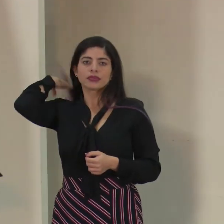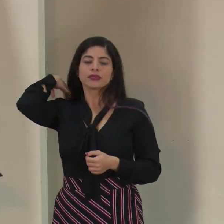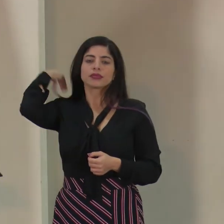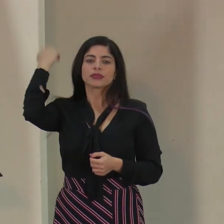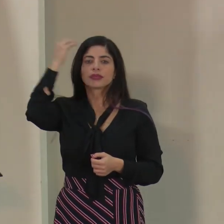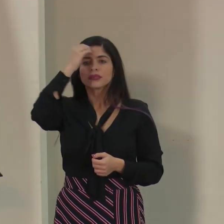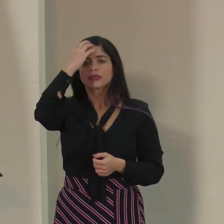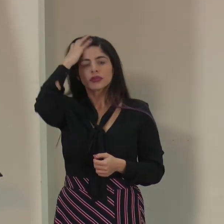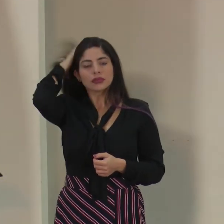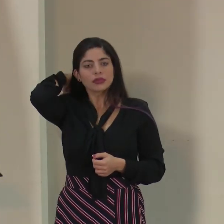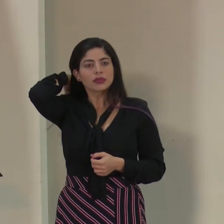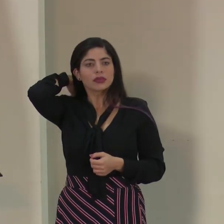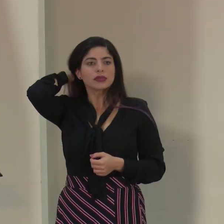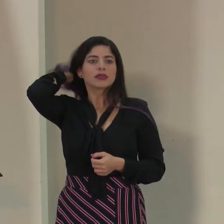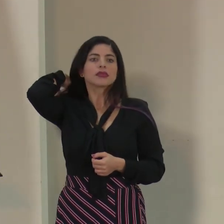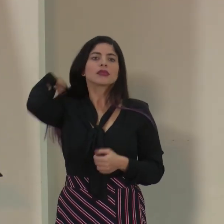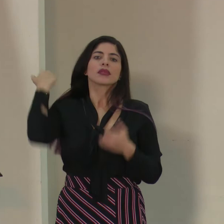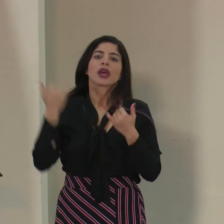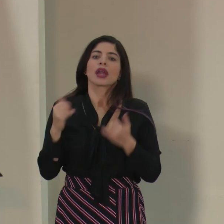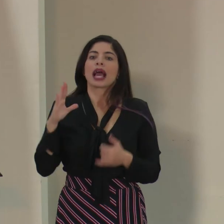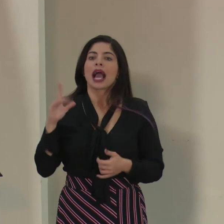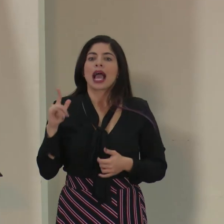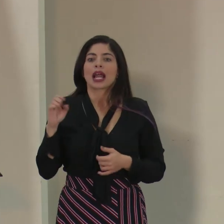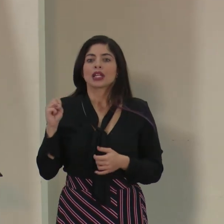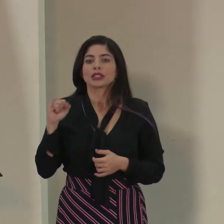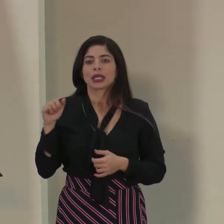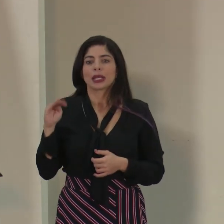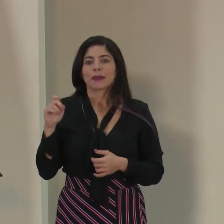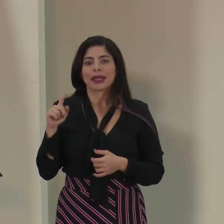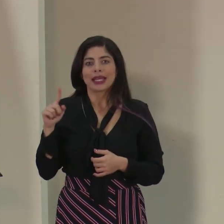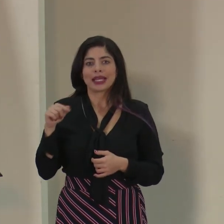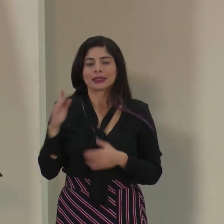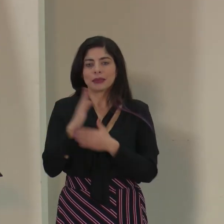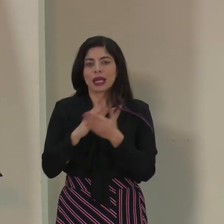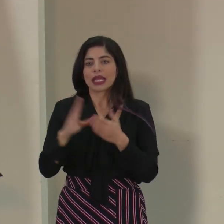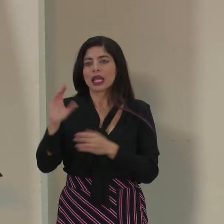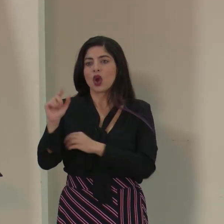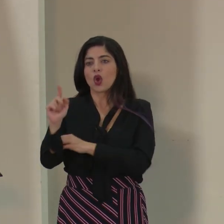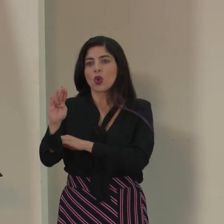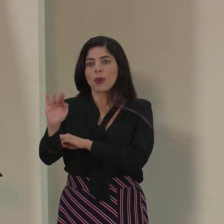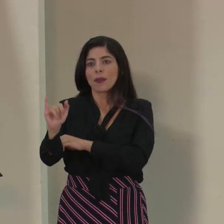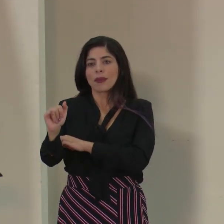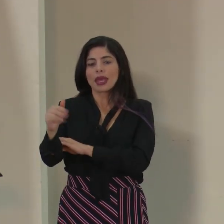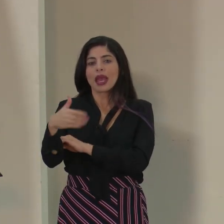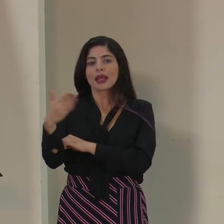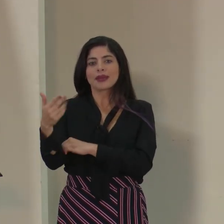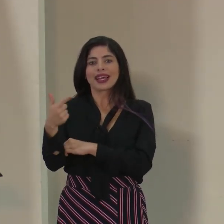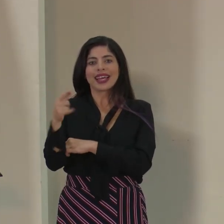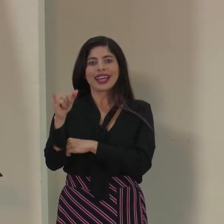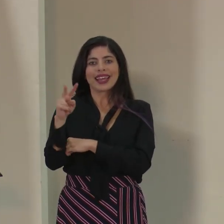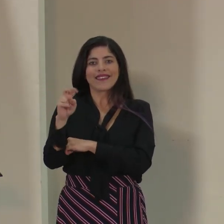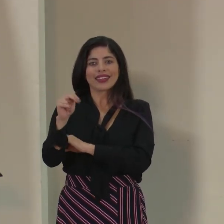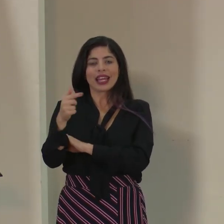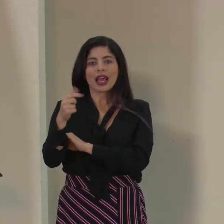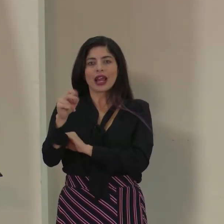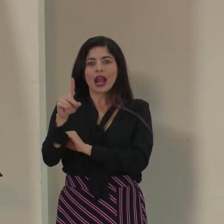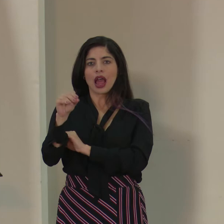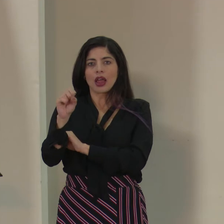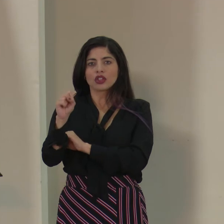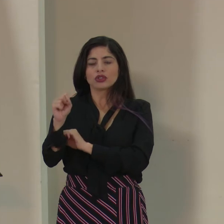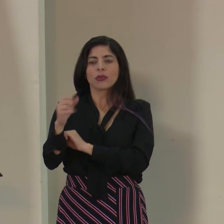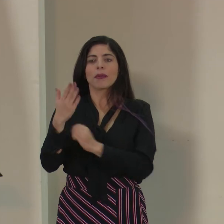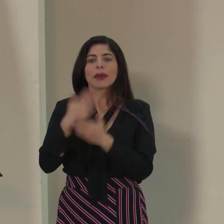Gracias, doctor. Don Carlos Jiménez, del programa Justicia de Colombia, Guido Greivin Granados, de Diario Extra.